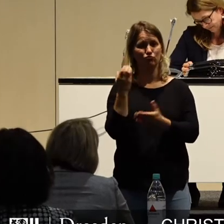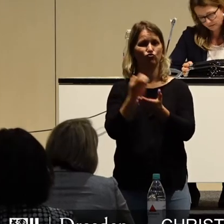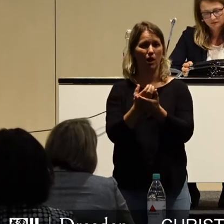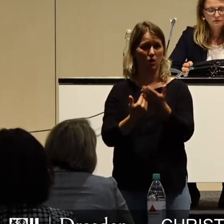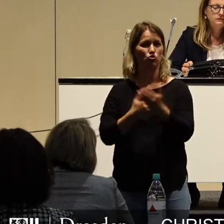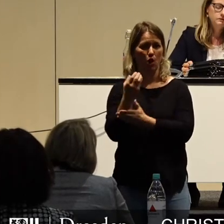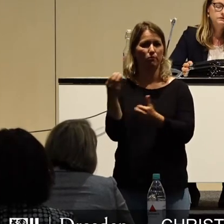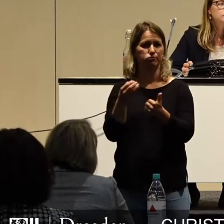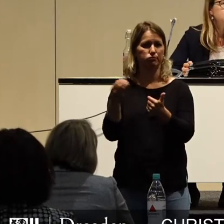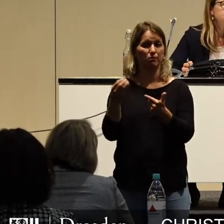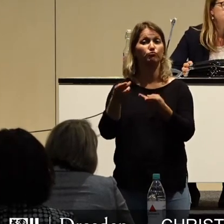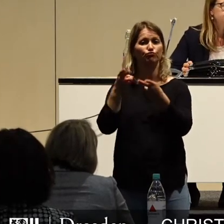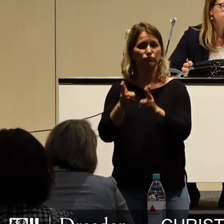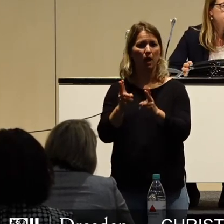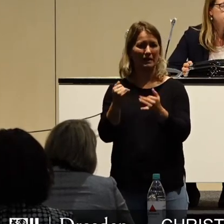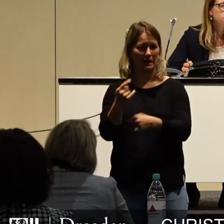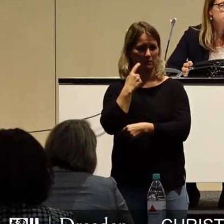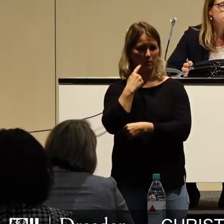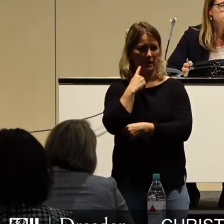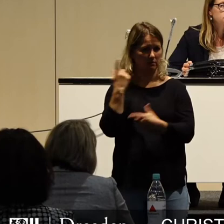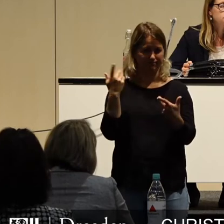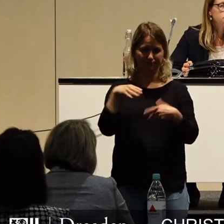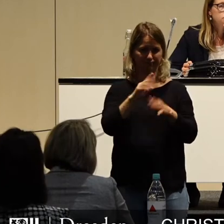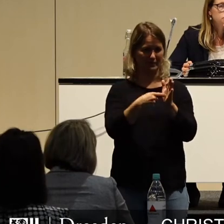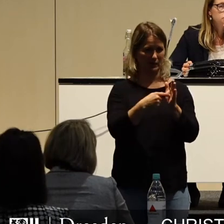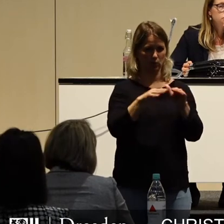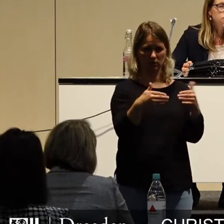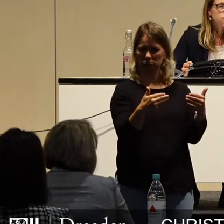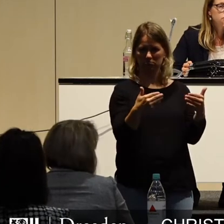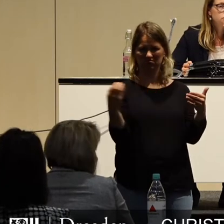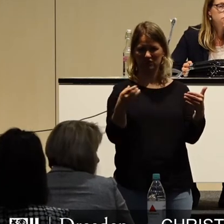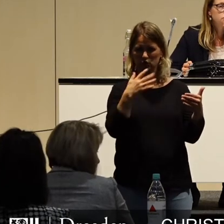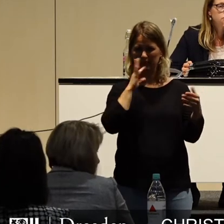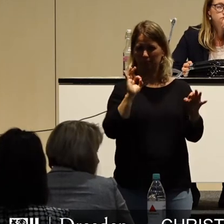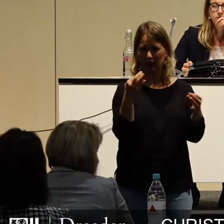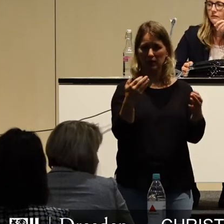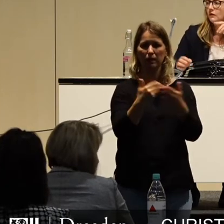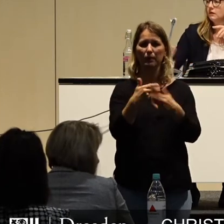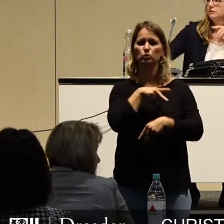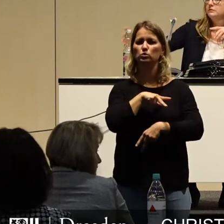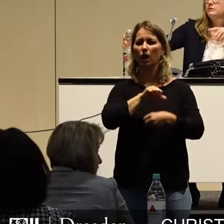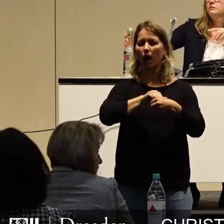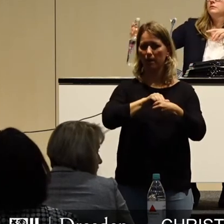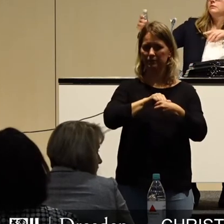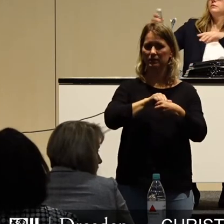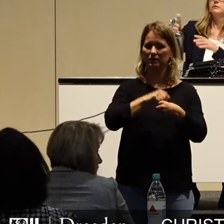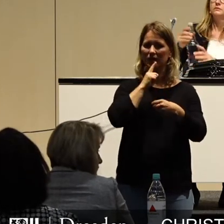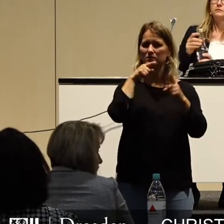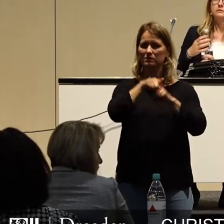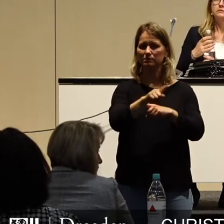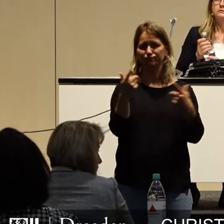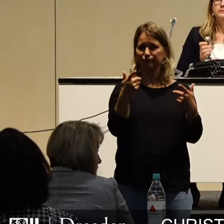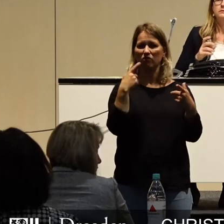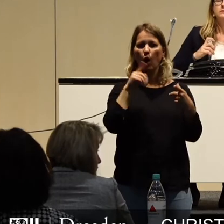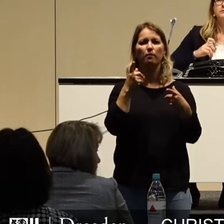zu Recht aufgebaut wurden, die aber aufgrund aktueller Rahmenbedingungen nicht in dem Umfang notwendig sind. Beispielsweise im Sozialamt bei deutlich geringerem